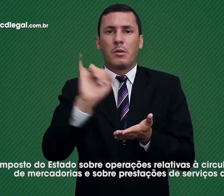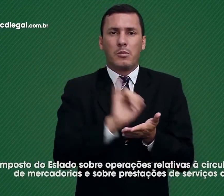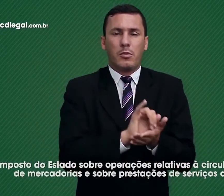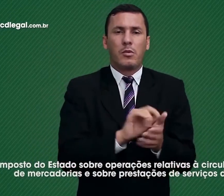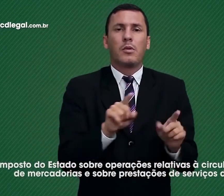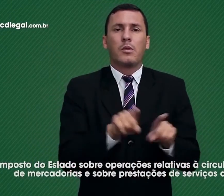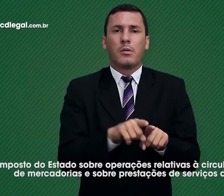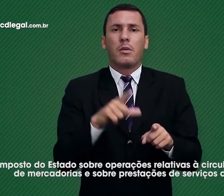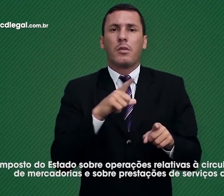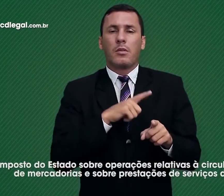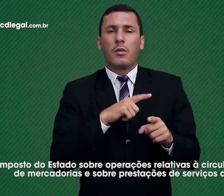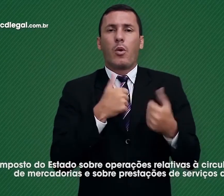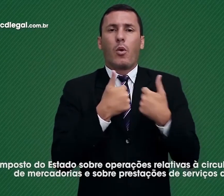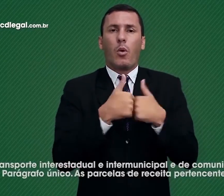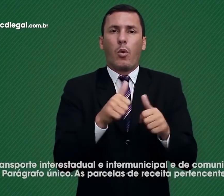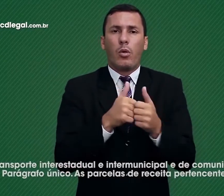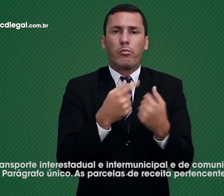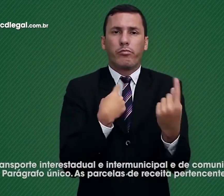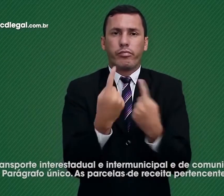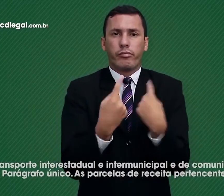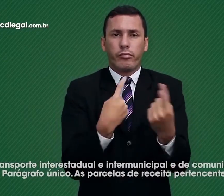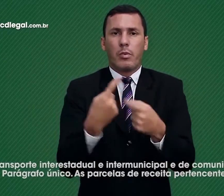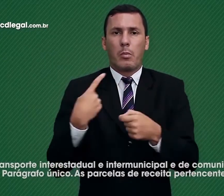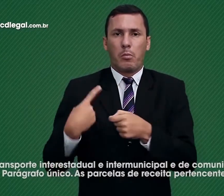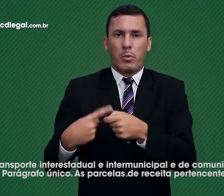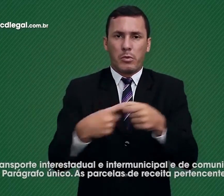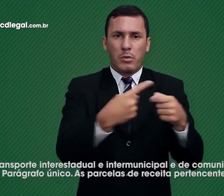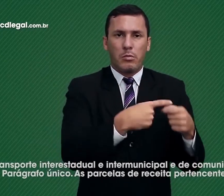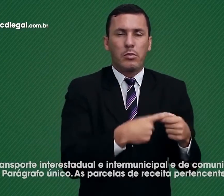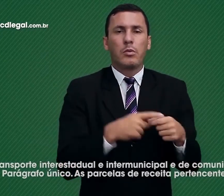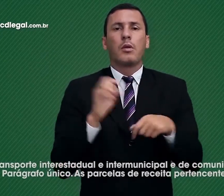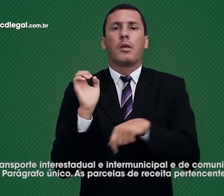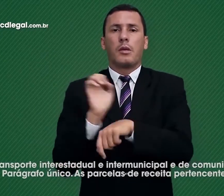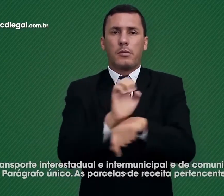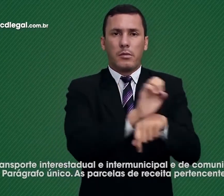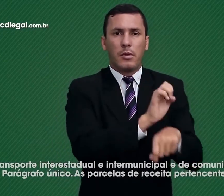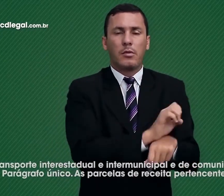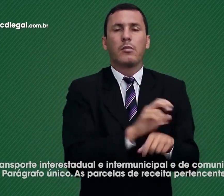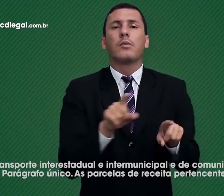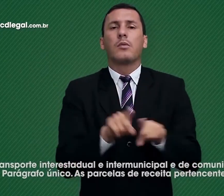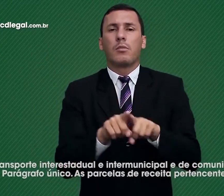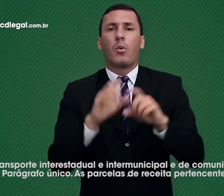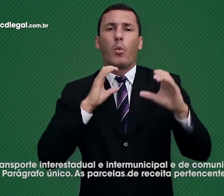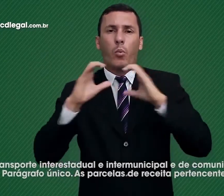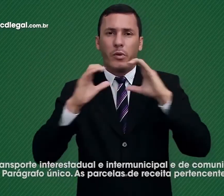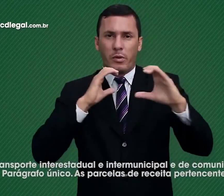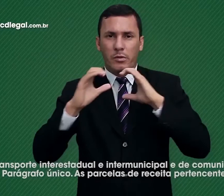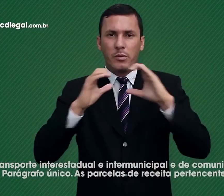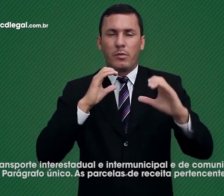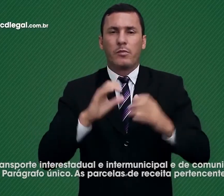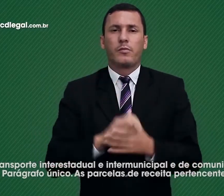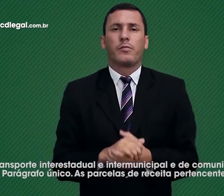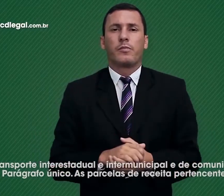prestações de serviços de transporte interestadual e intermunicipal e de comunicação.